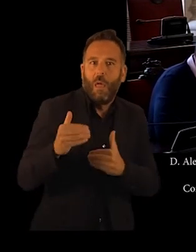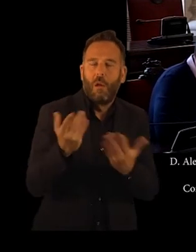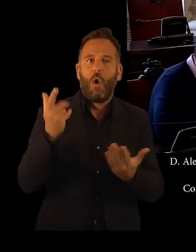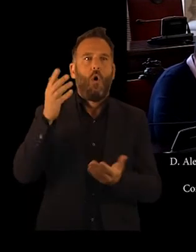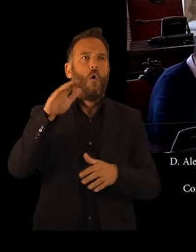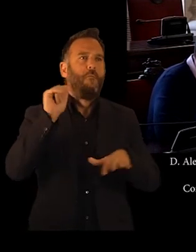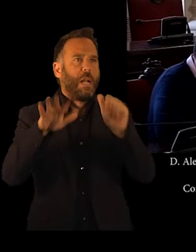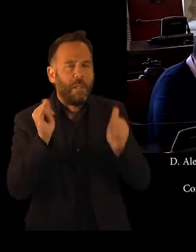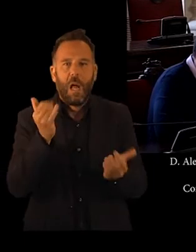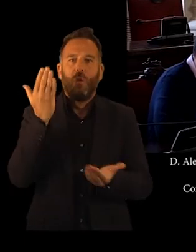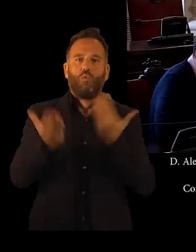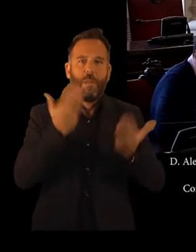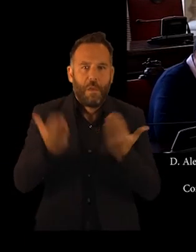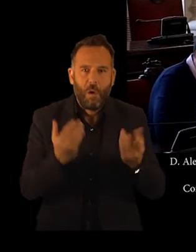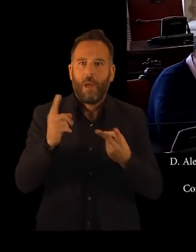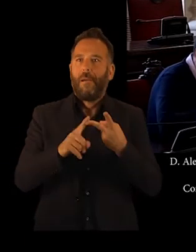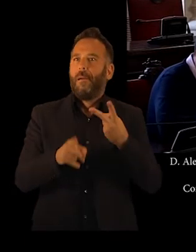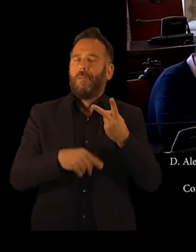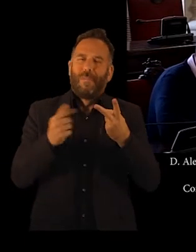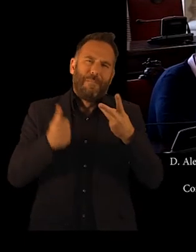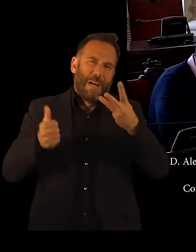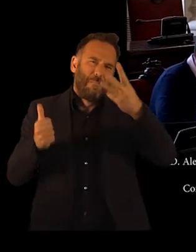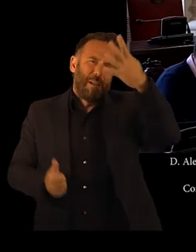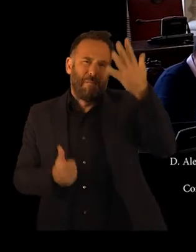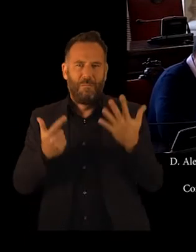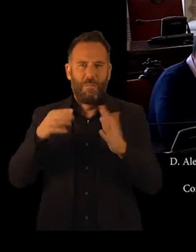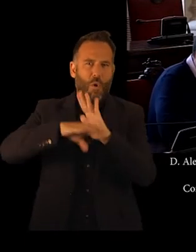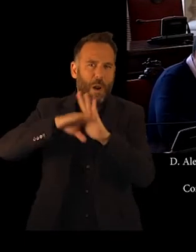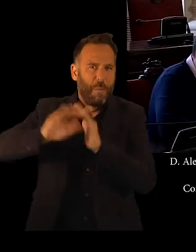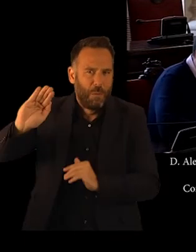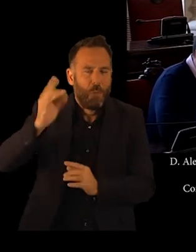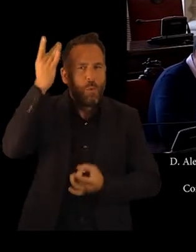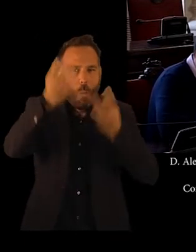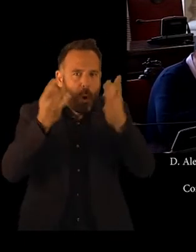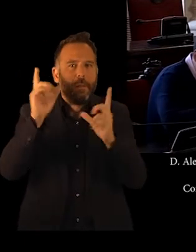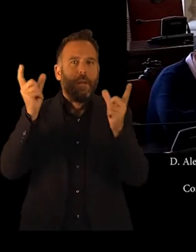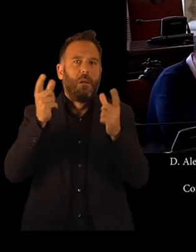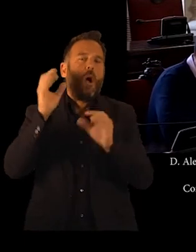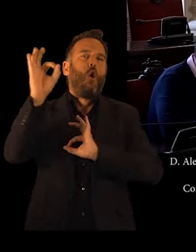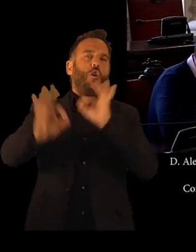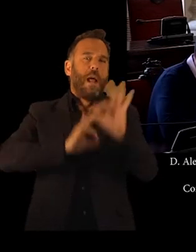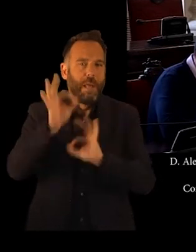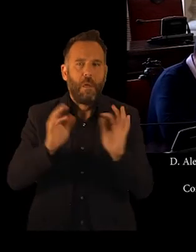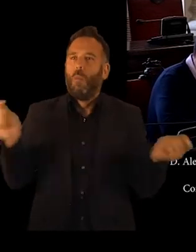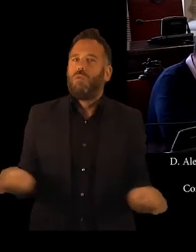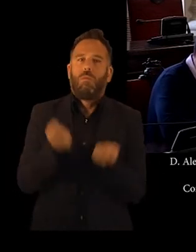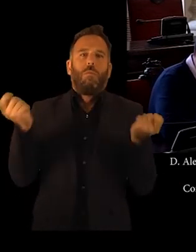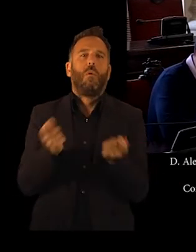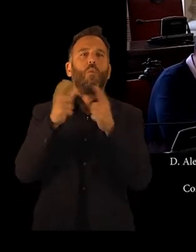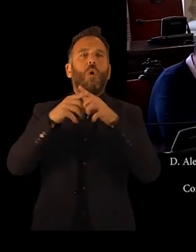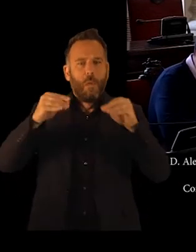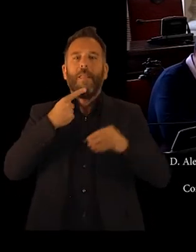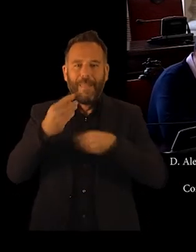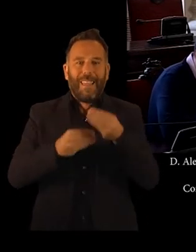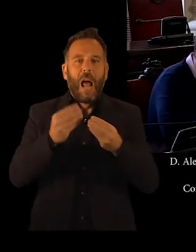subvenciones y, bueno, todo tipo de propuestas que organiza o que promueve la propia Junta de Andalucía y que,